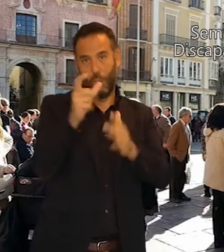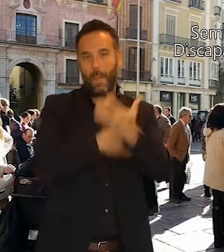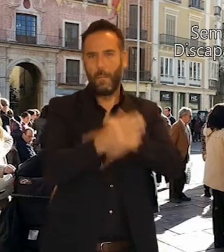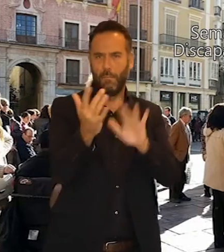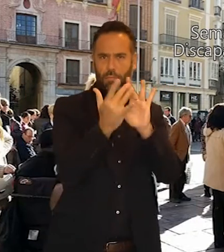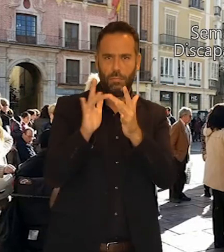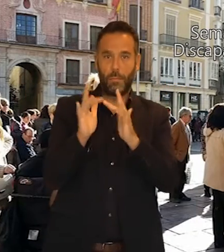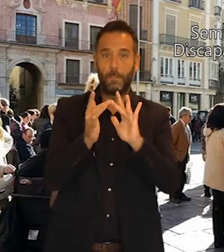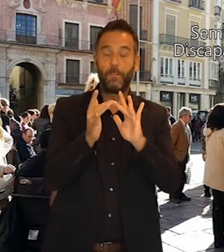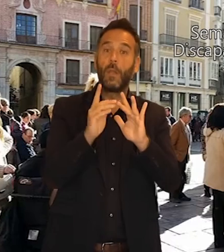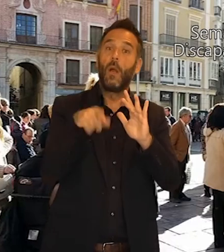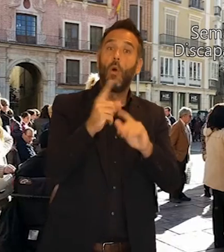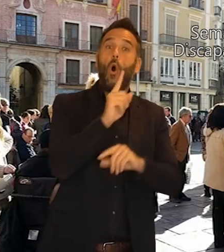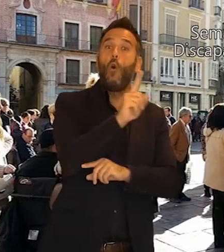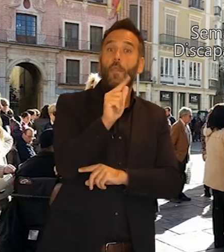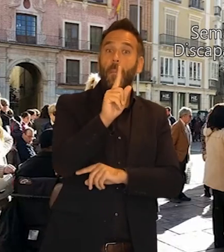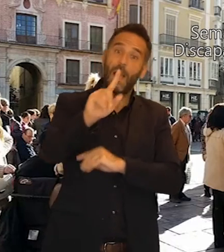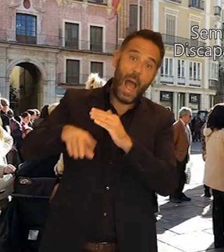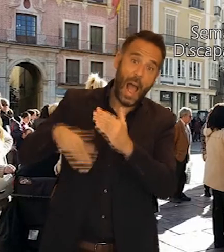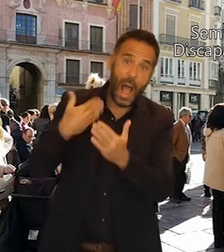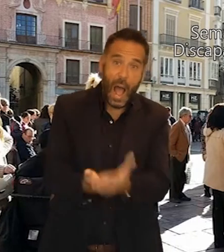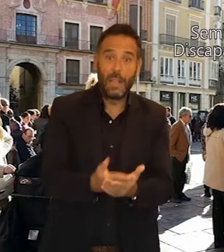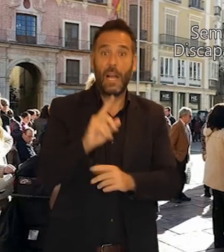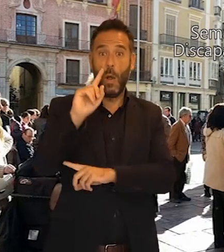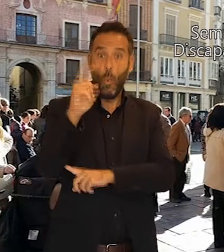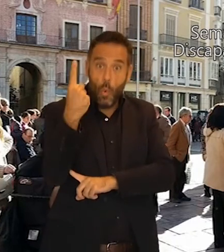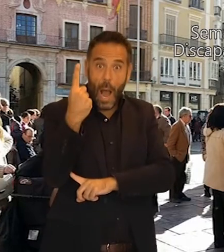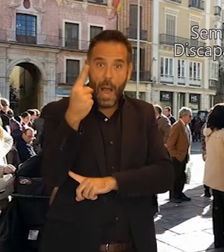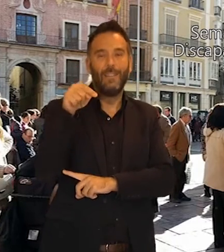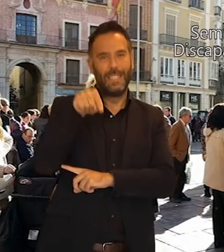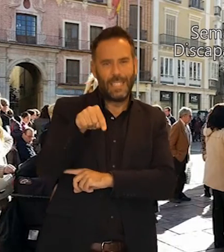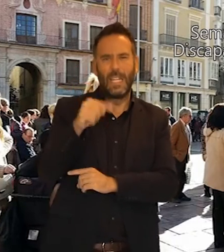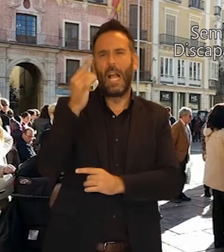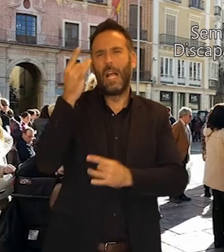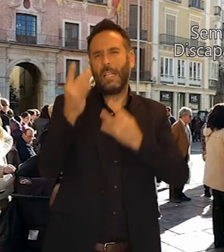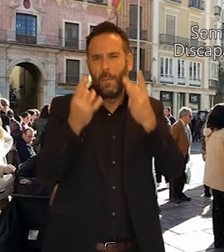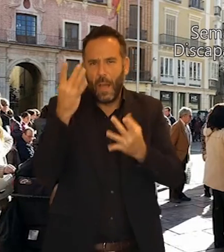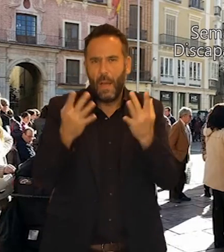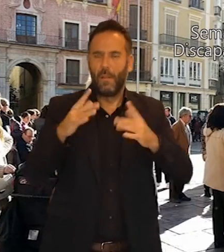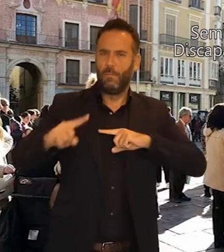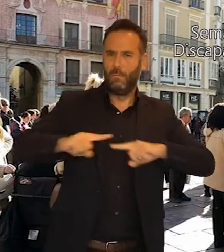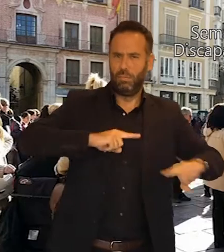las 11 y media de la mañana se iniciará el encuentro de los participantes en la Plaza de la Constitución.